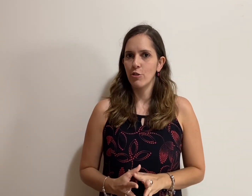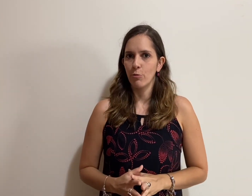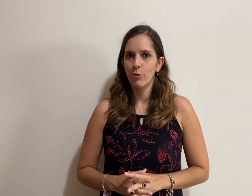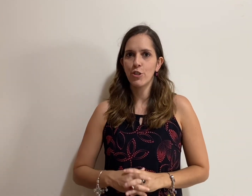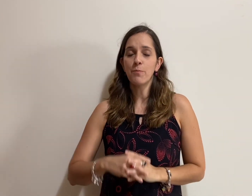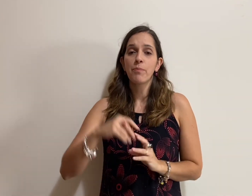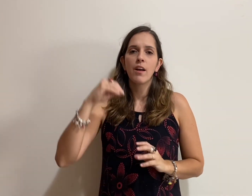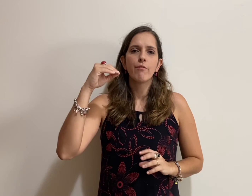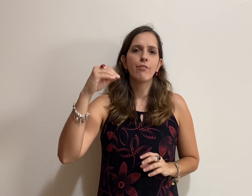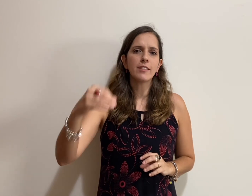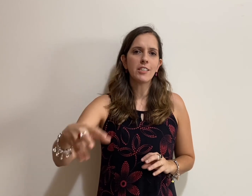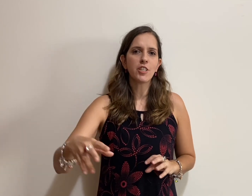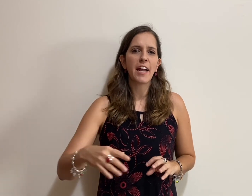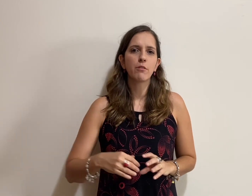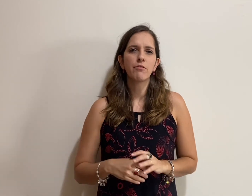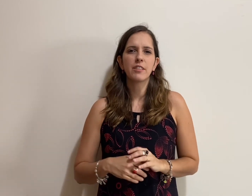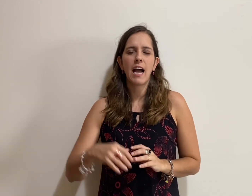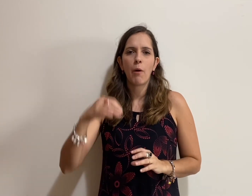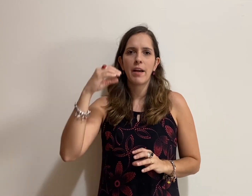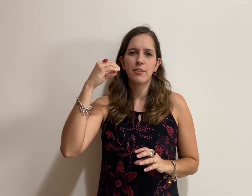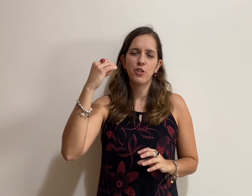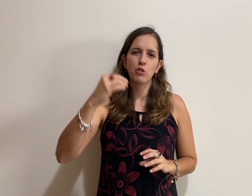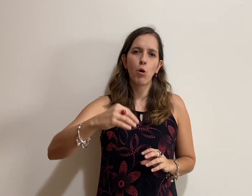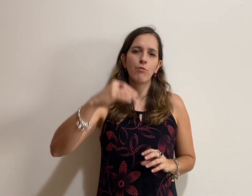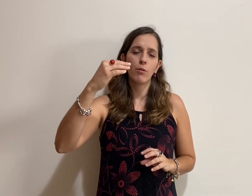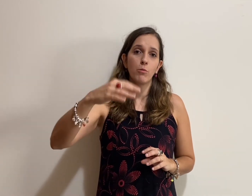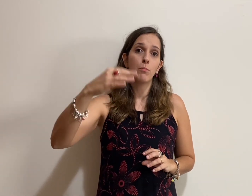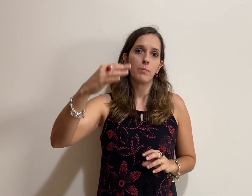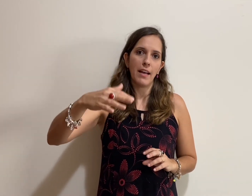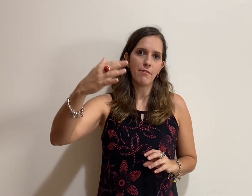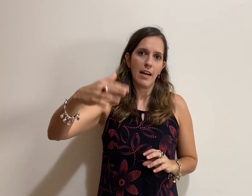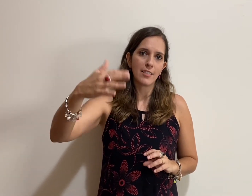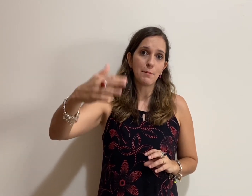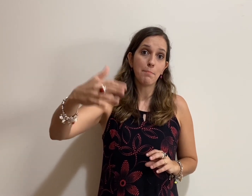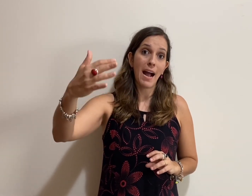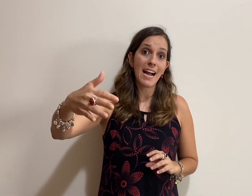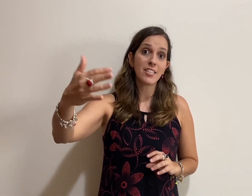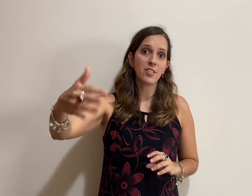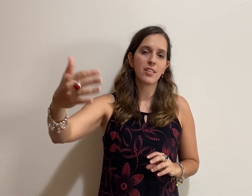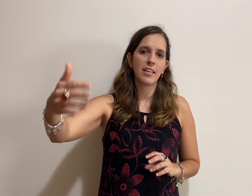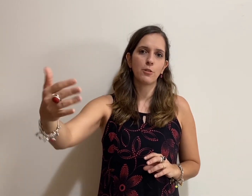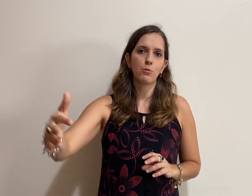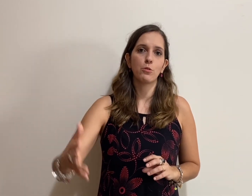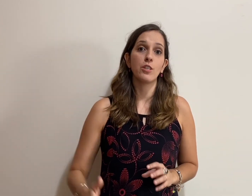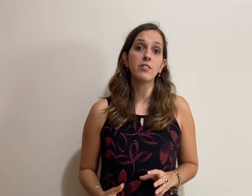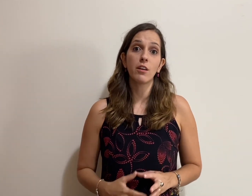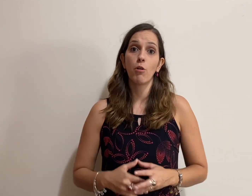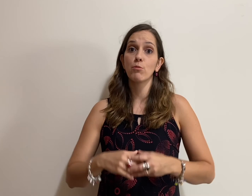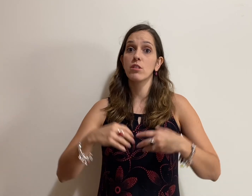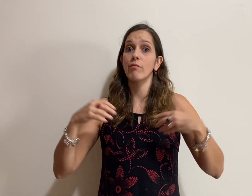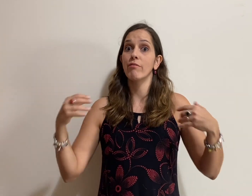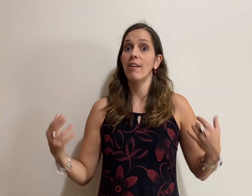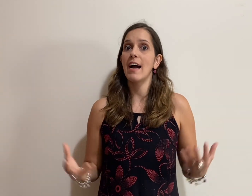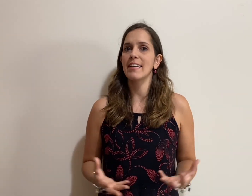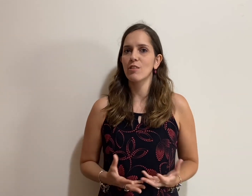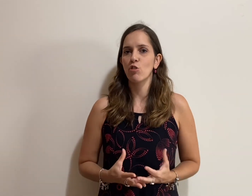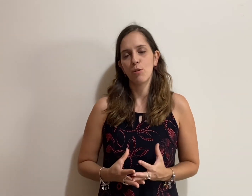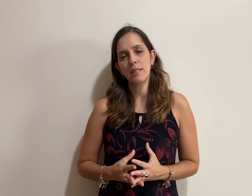hoje. Vou deixar aí no final, aí de novo, as imagens aí do Cusinski, como são várias obras,